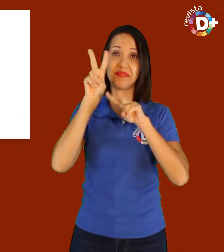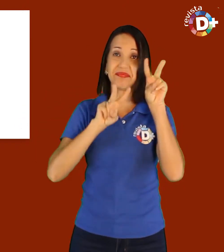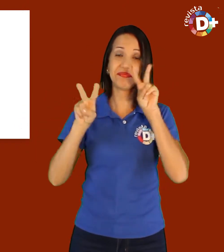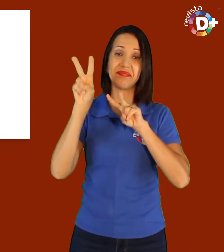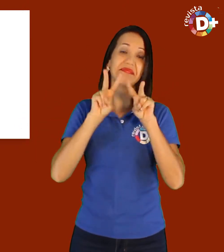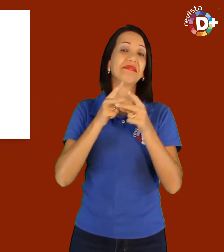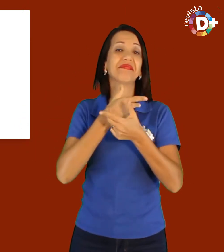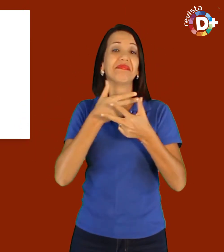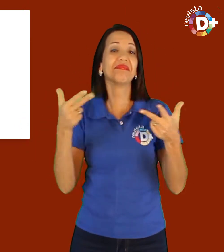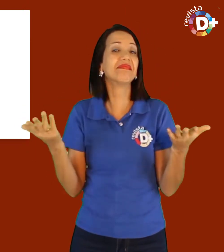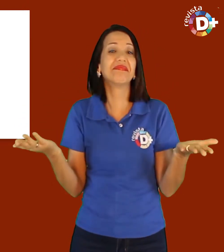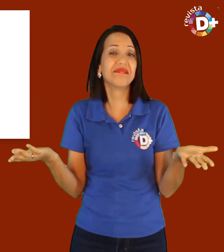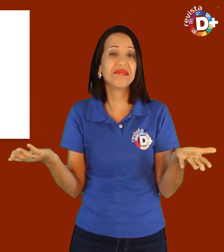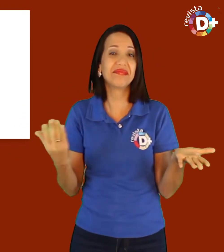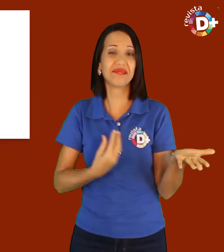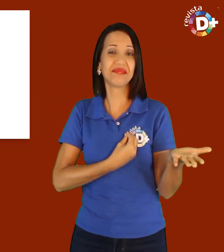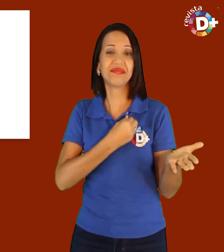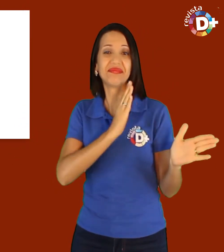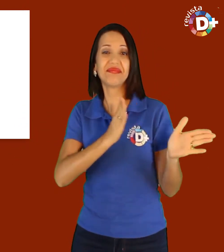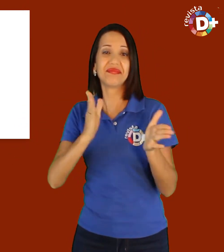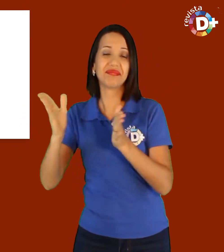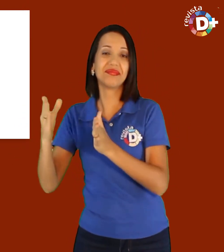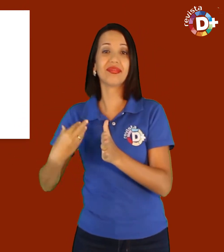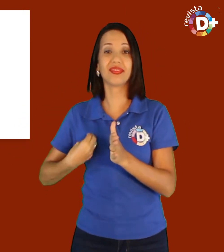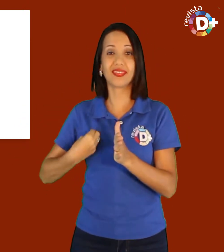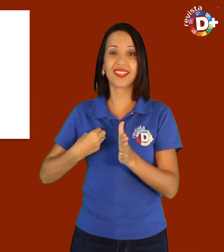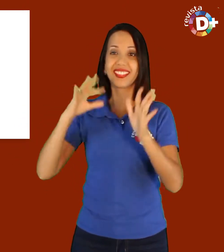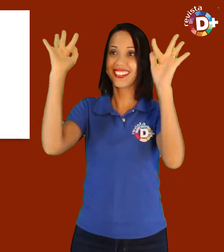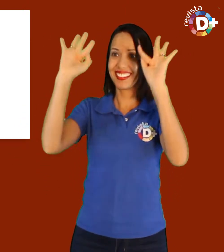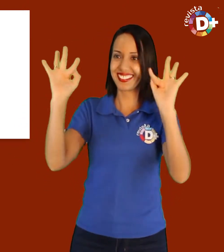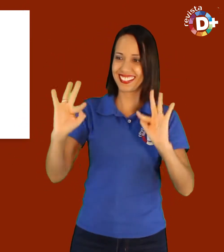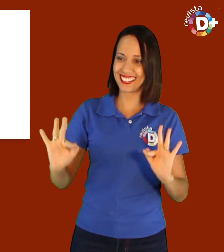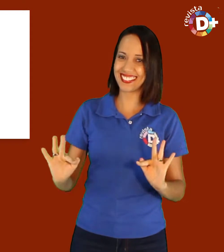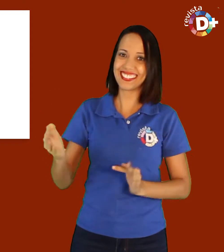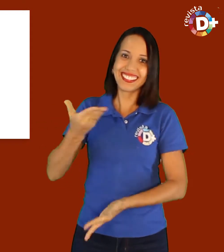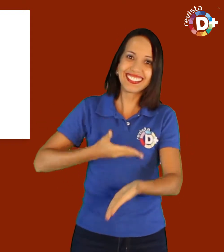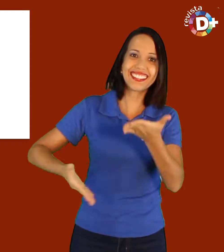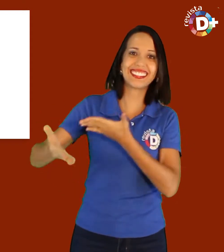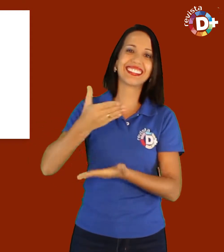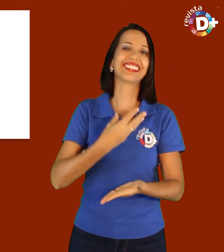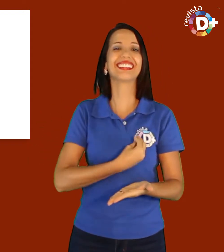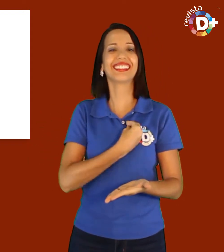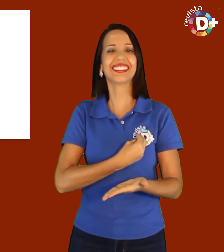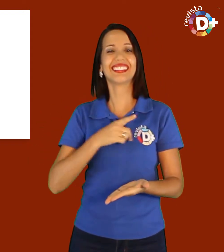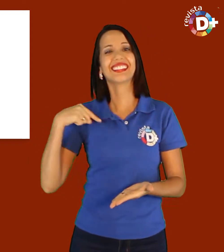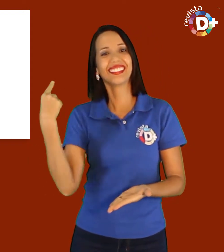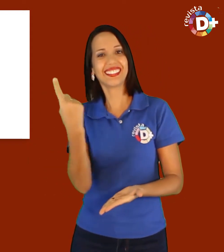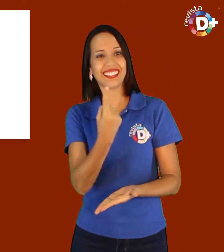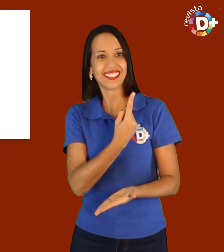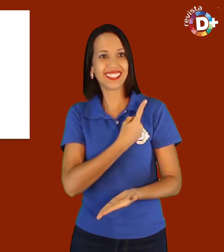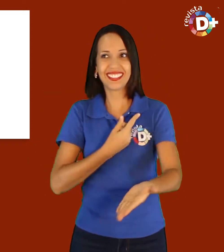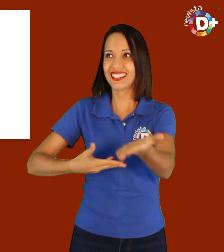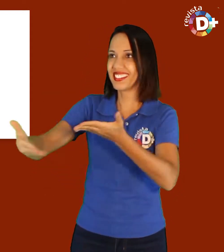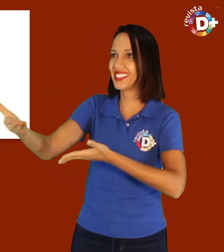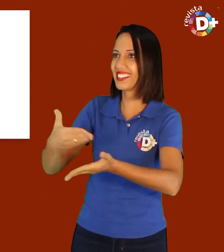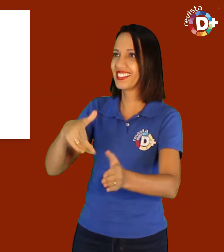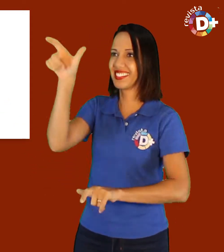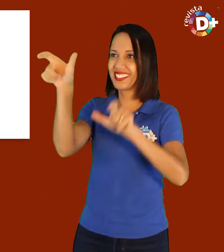dois olhos ou em uma função que se exerça numa etapa da vida. A felicidade está em partilhar a vida com o nosso